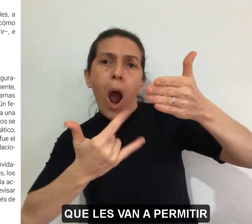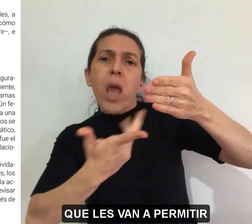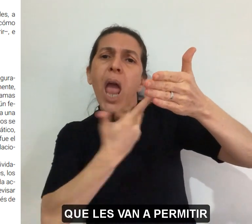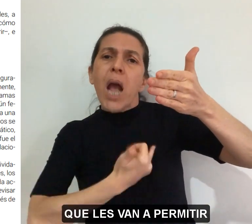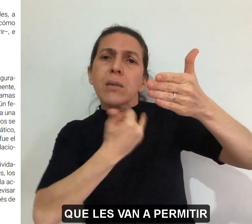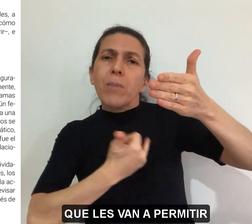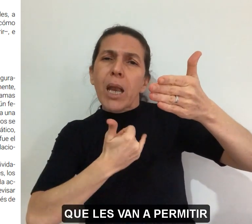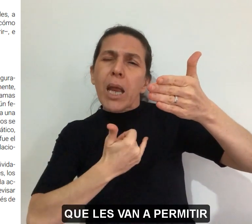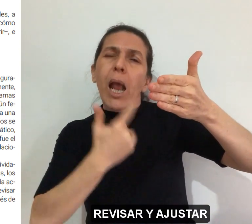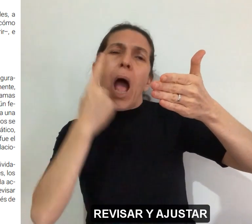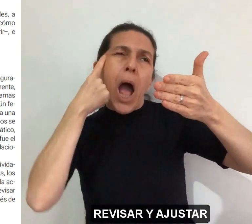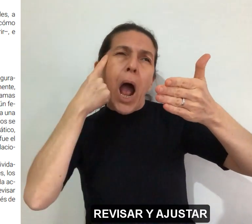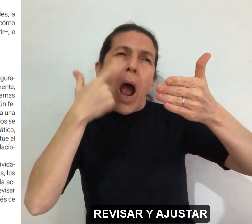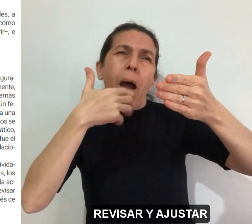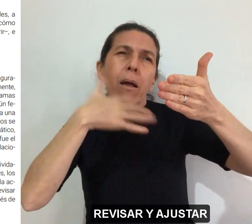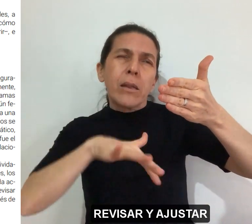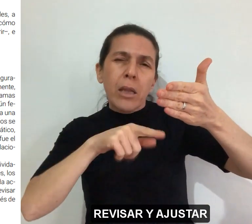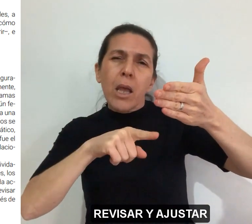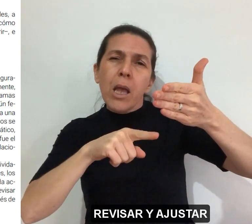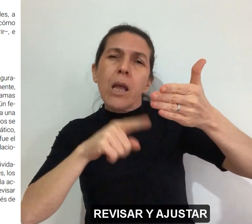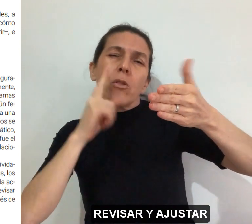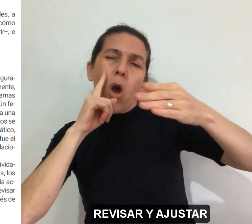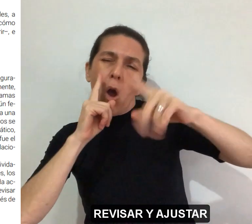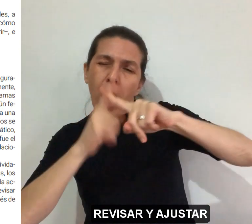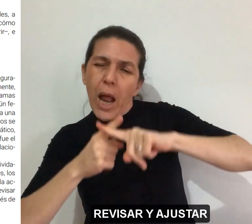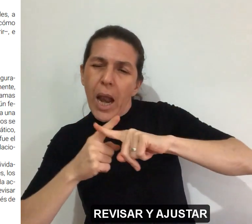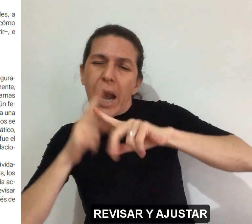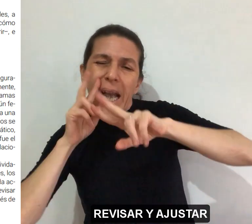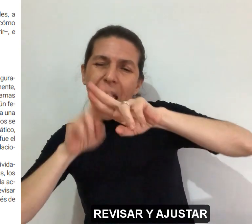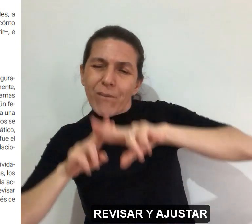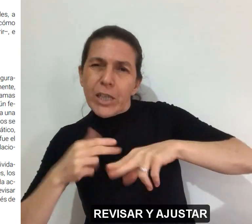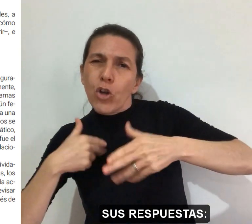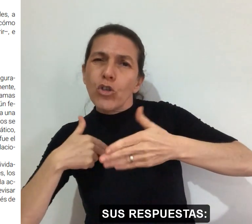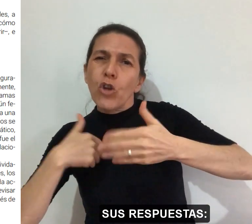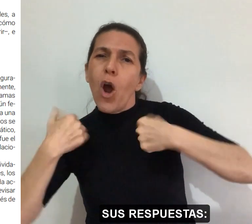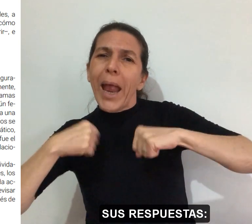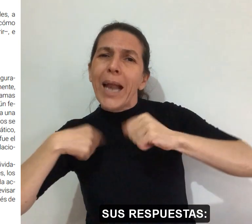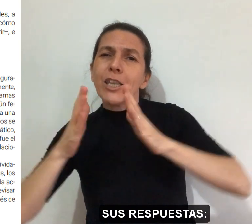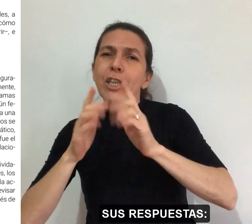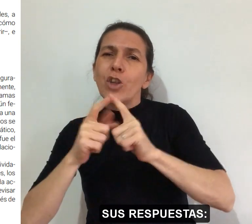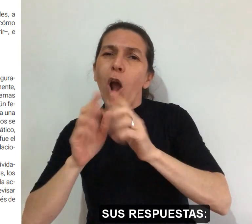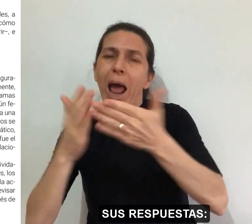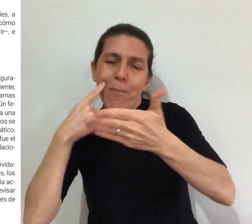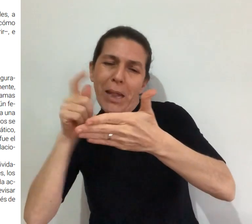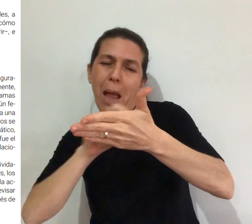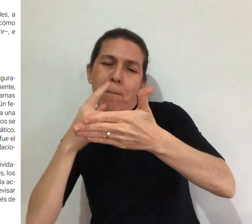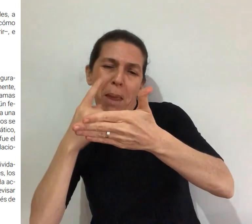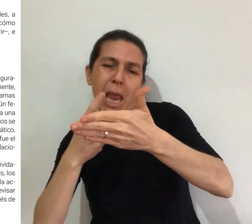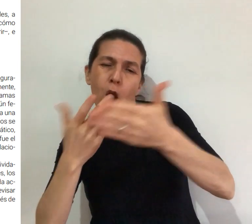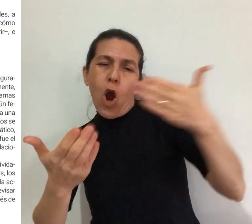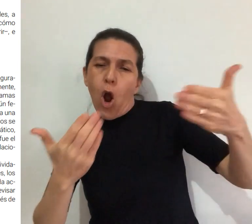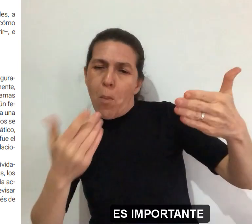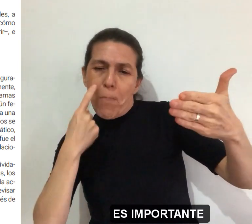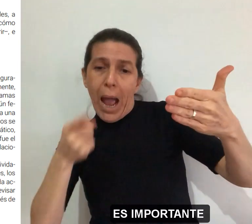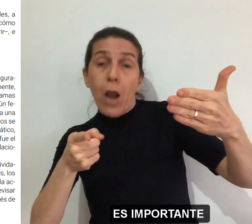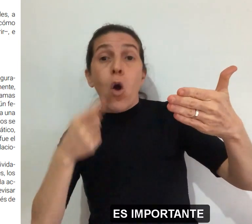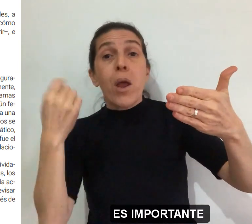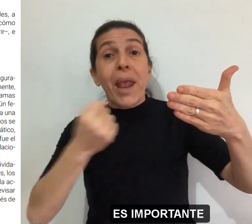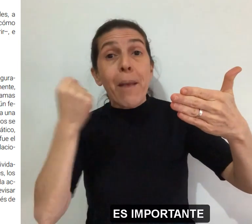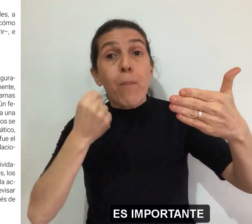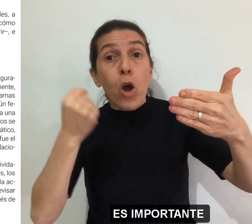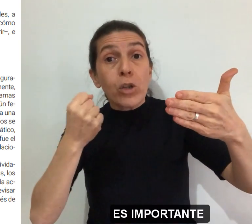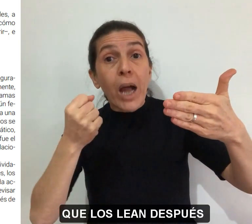les van a permitir revisar y ajustar sus respuestas. Es